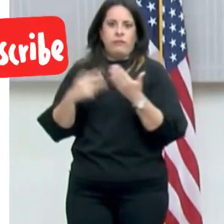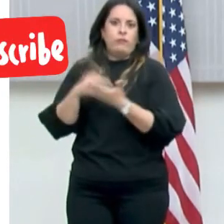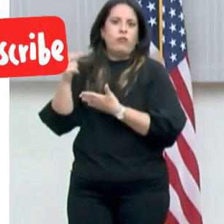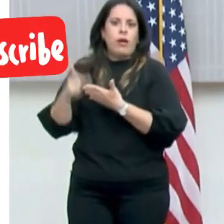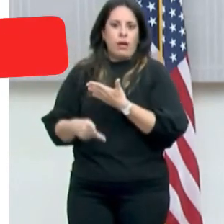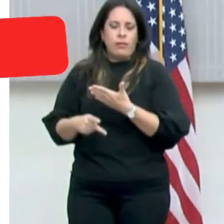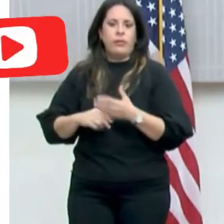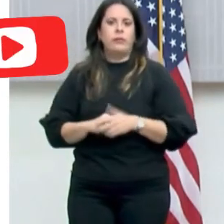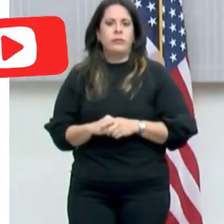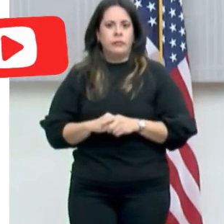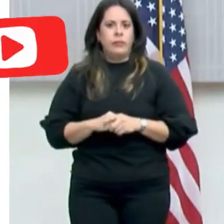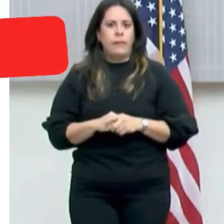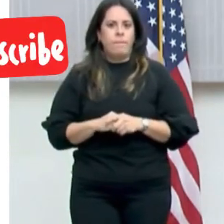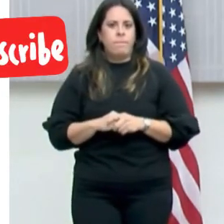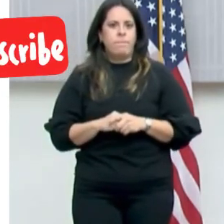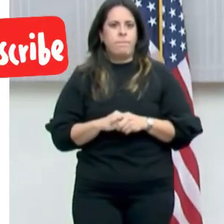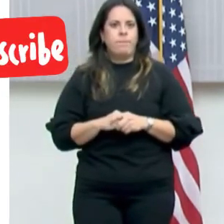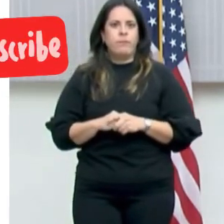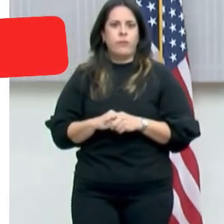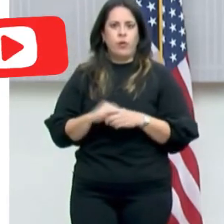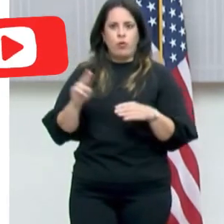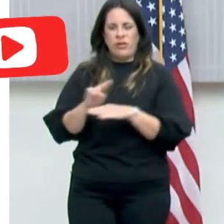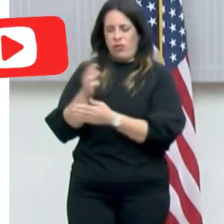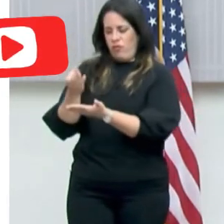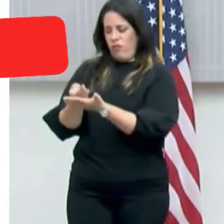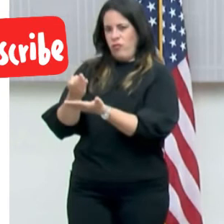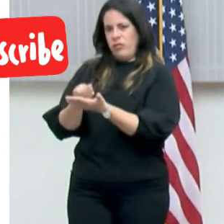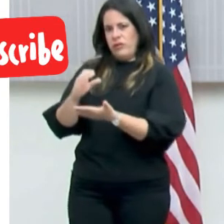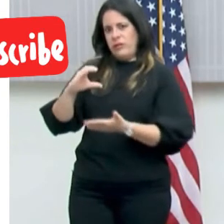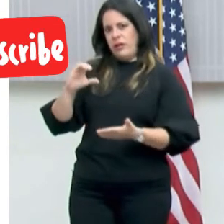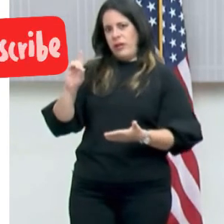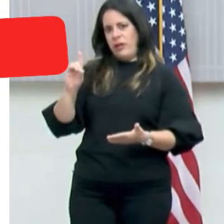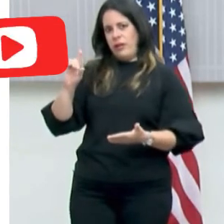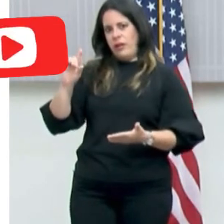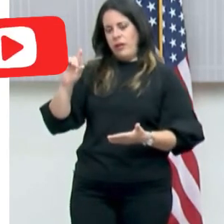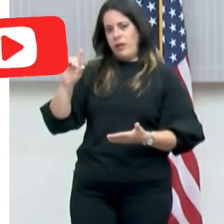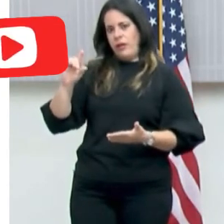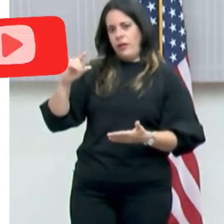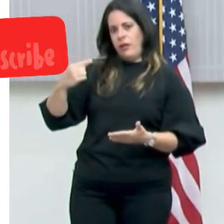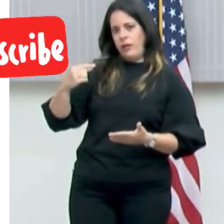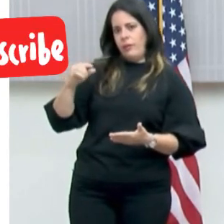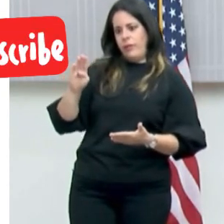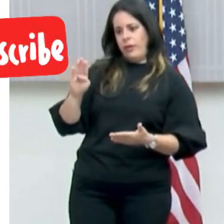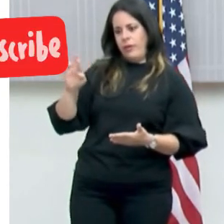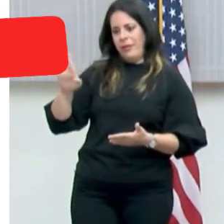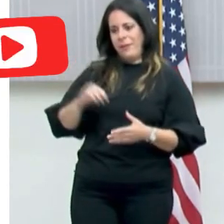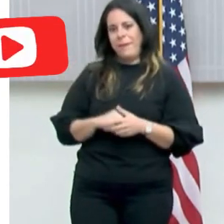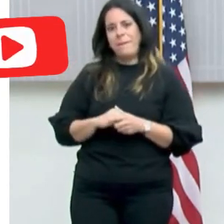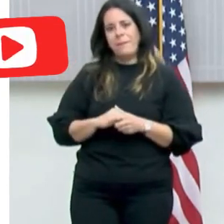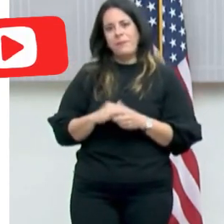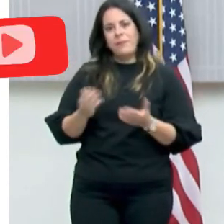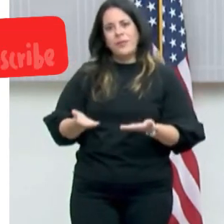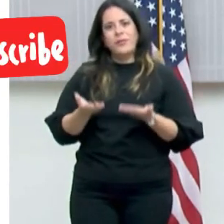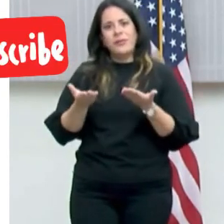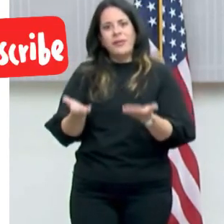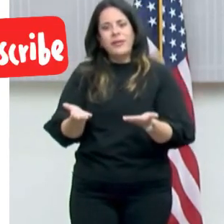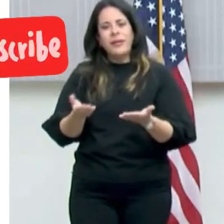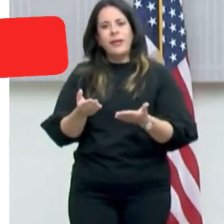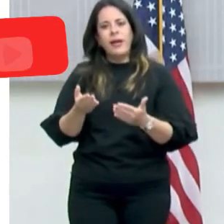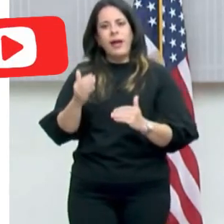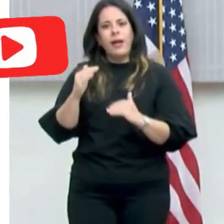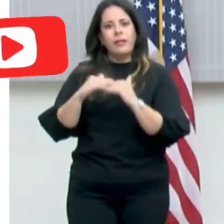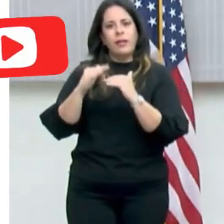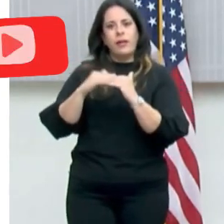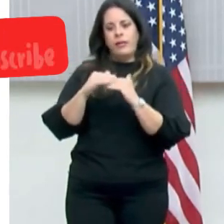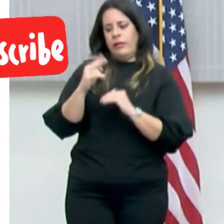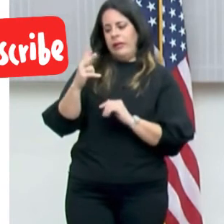utilizando fondos CDBG-DR para proveerle hasta